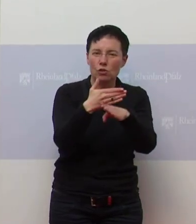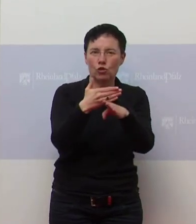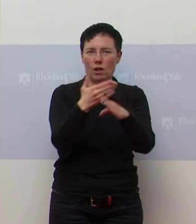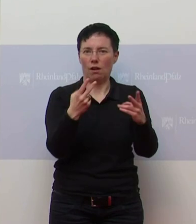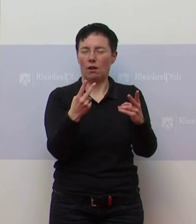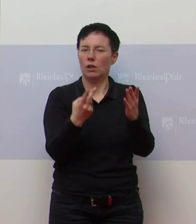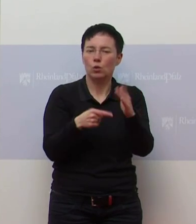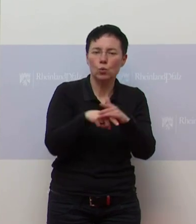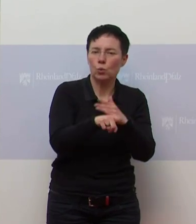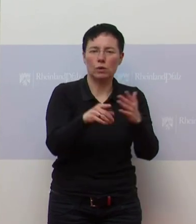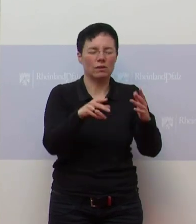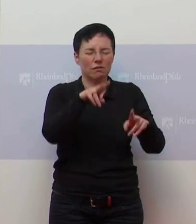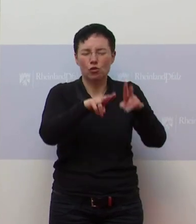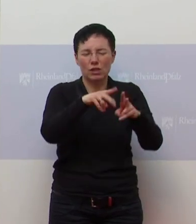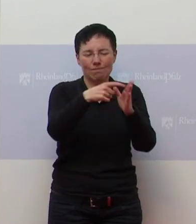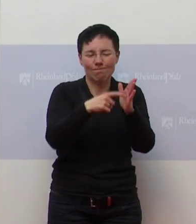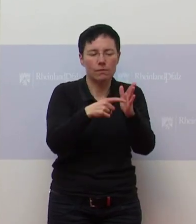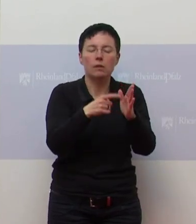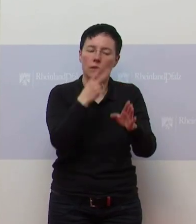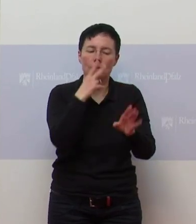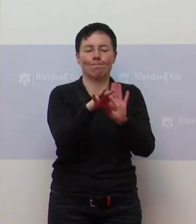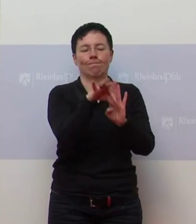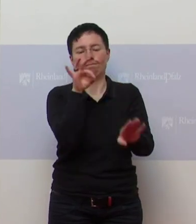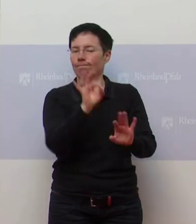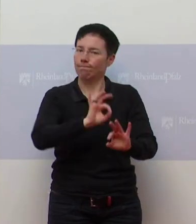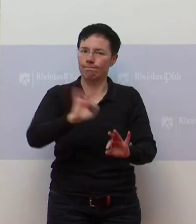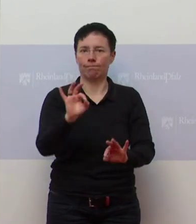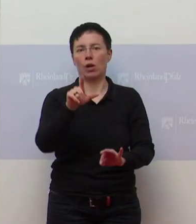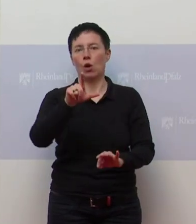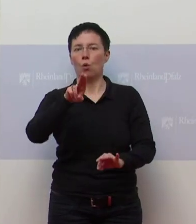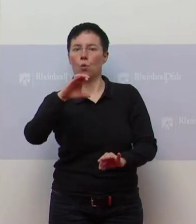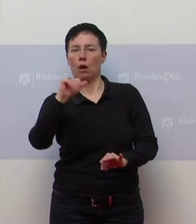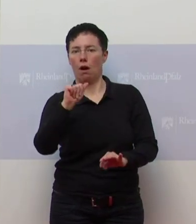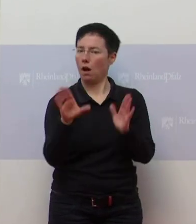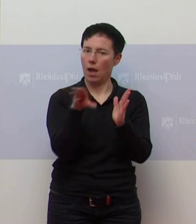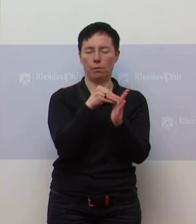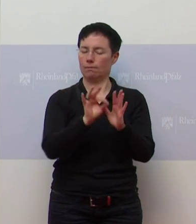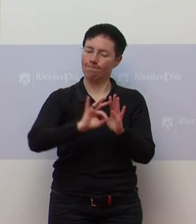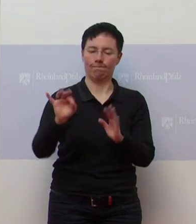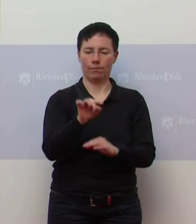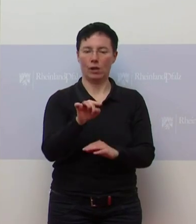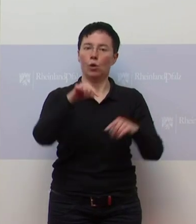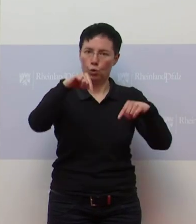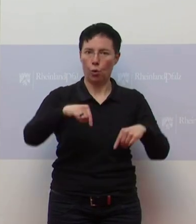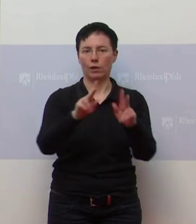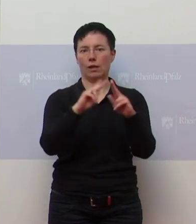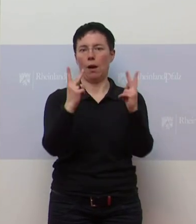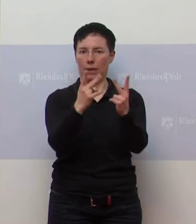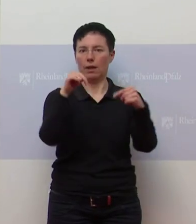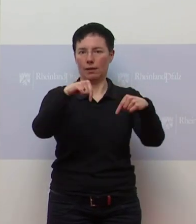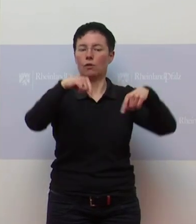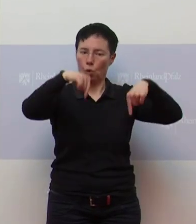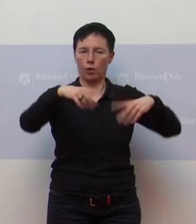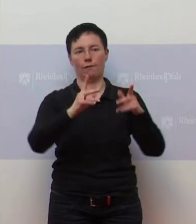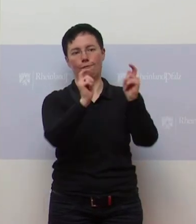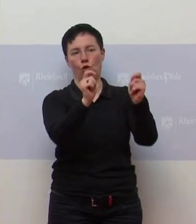von ganz unterschiedlichen Dingen die Luca-App am Ende die geeignetste App ist. Das schlagen wir heute jetzt im Kabinett vor. Und es soll